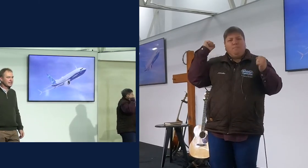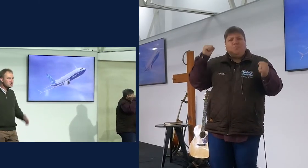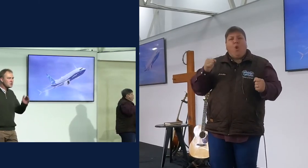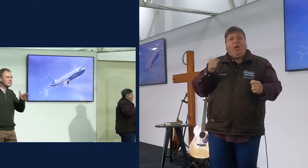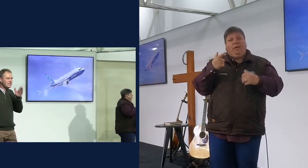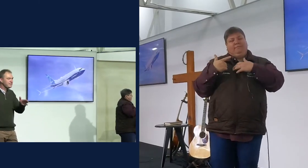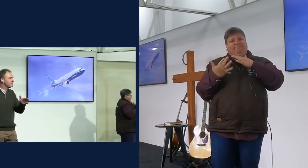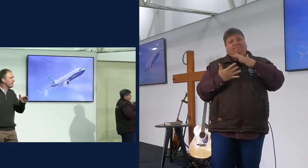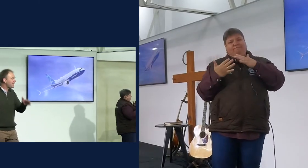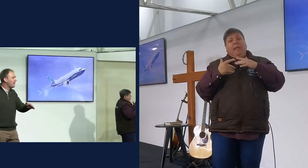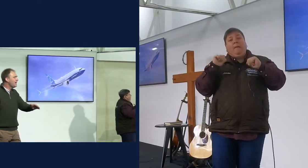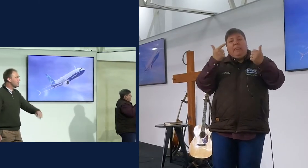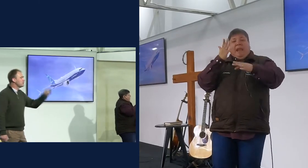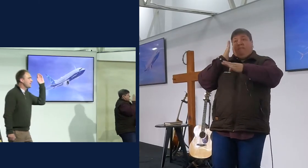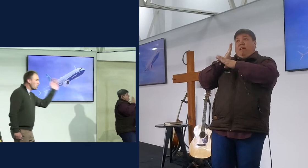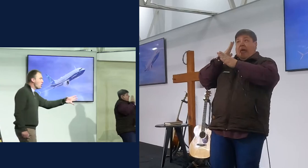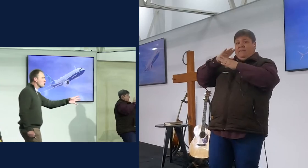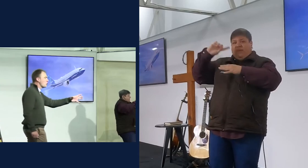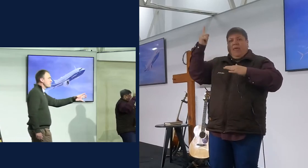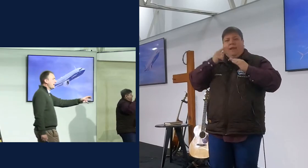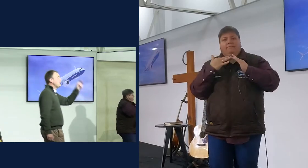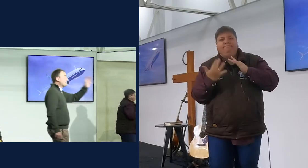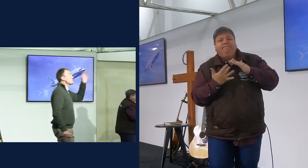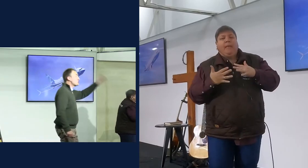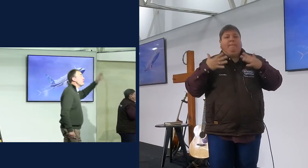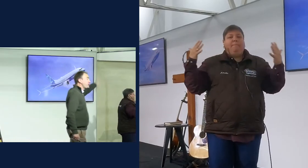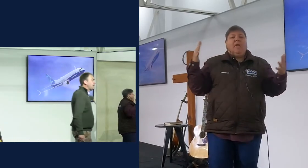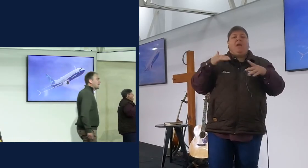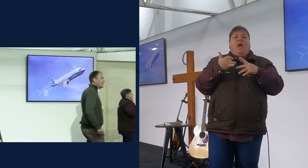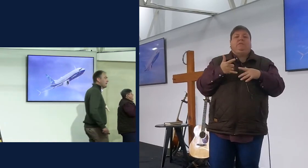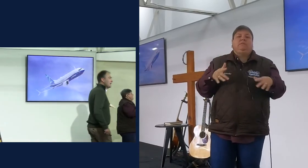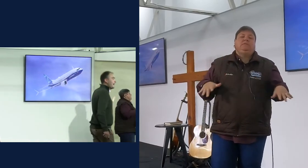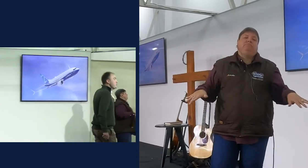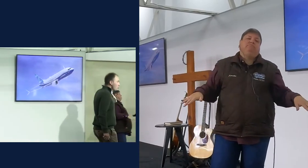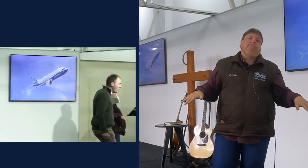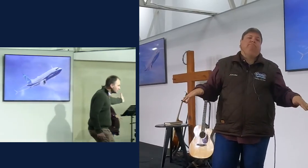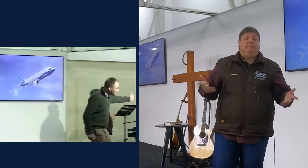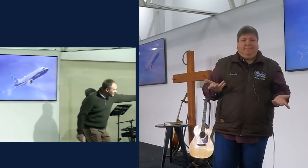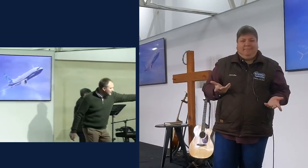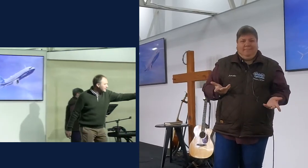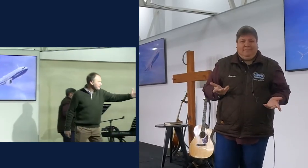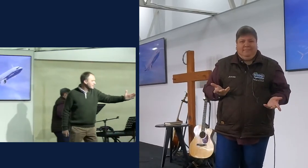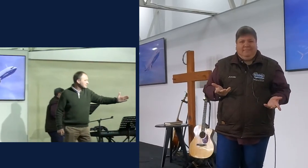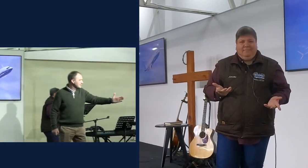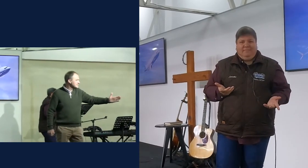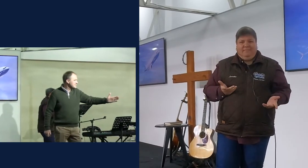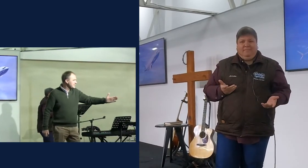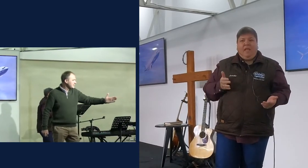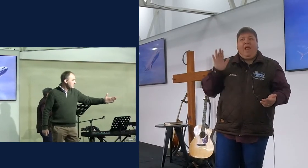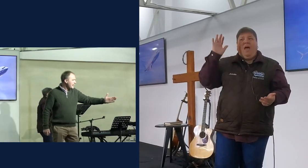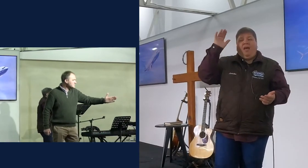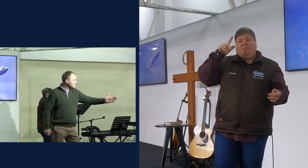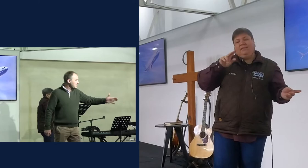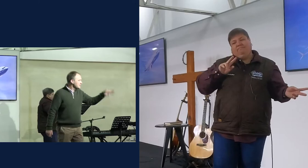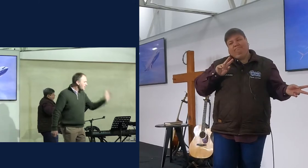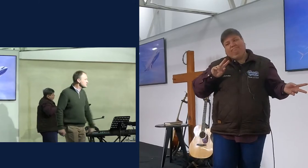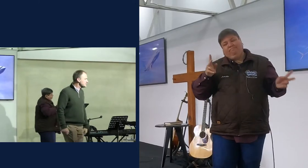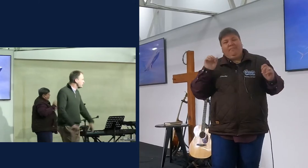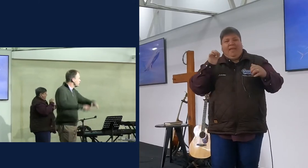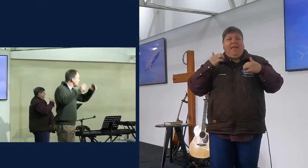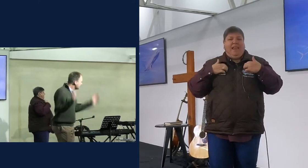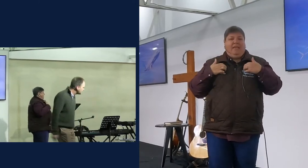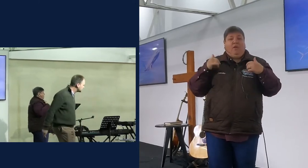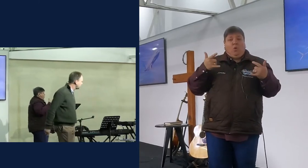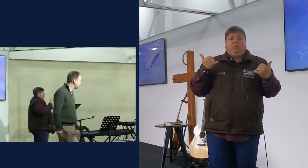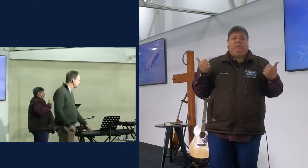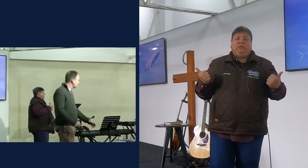gang te kry, dit is ook, ek sal liever wil hee, jy moet aan die gang kom, en iets doen vir die heren, en jou later een bykie in die nieuwe richting insteed, as wat jy nou sit